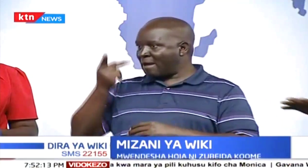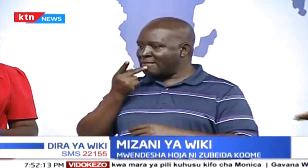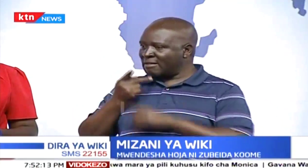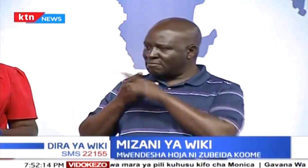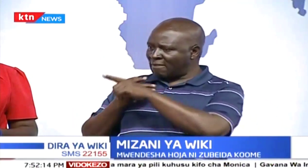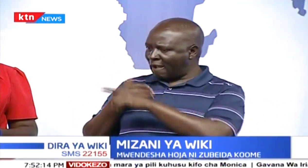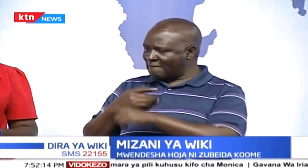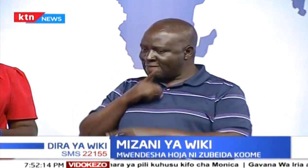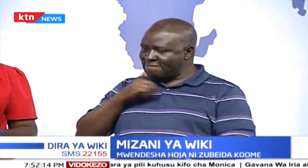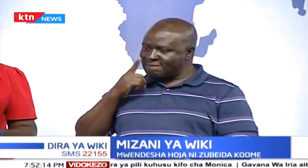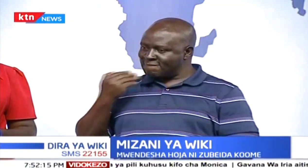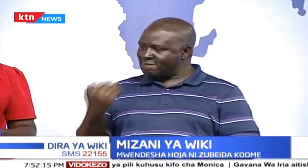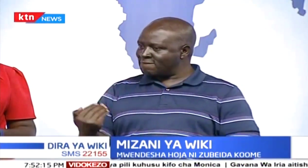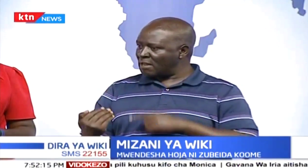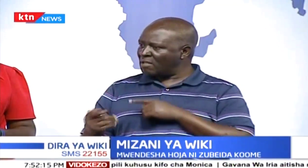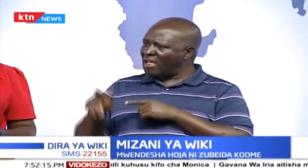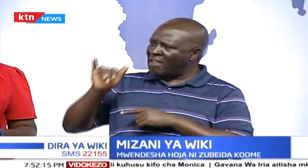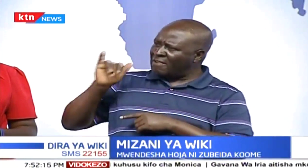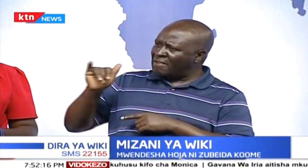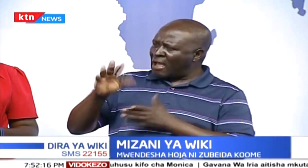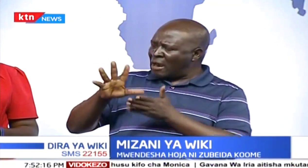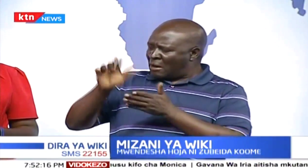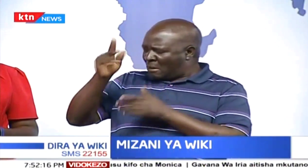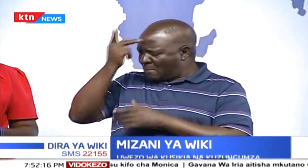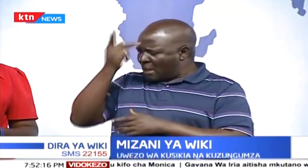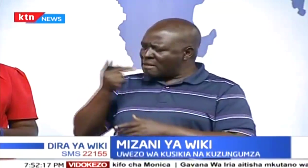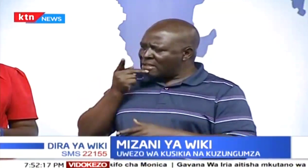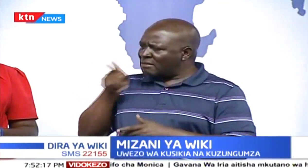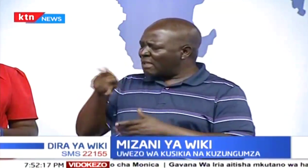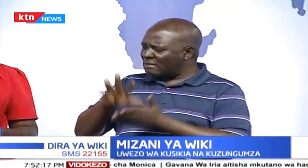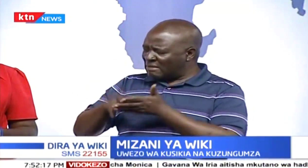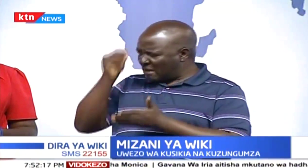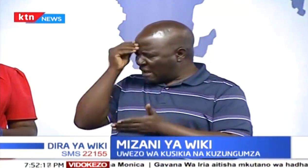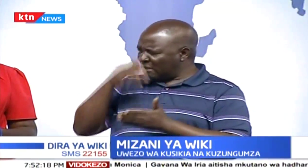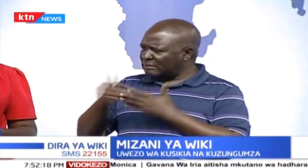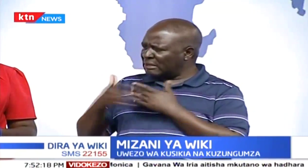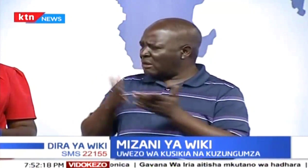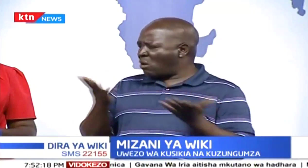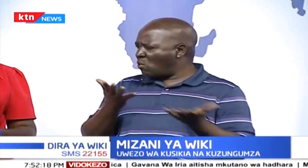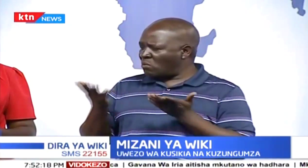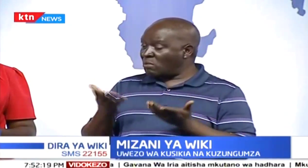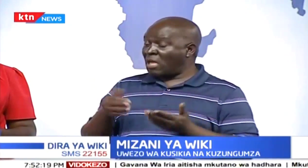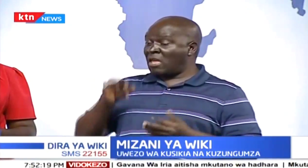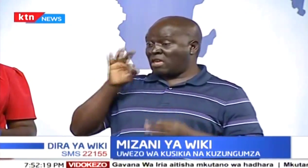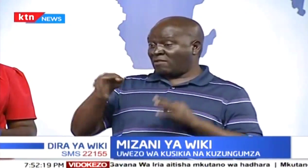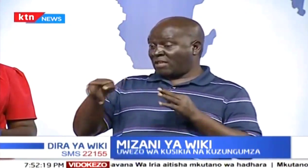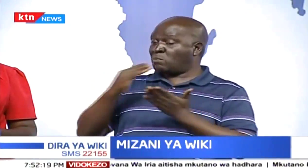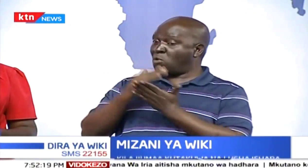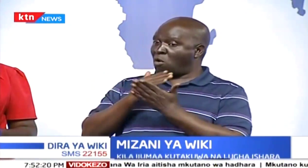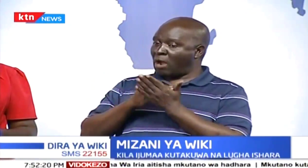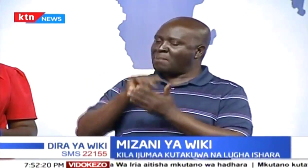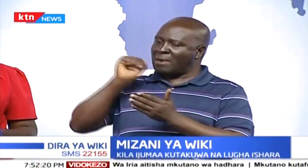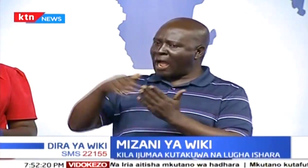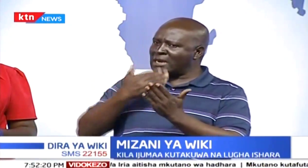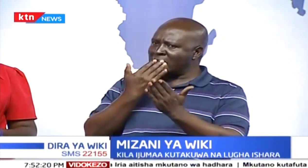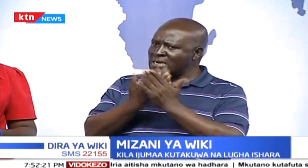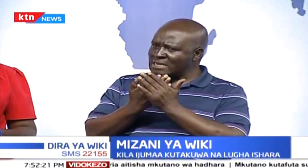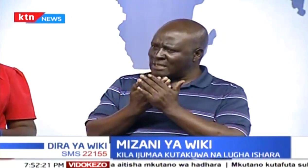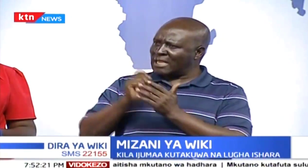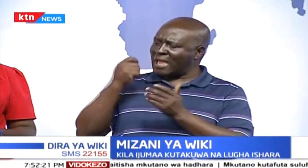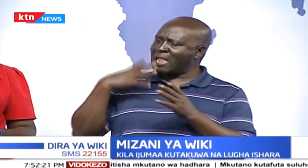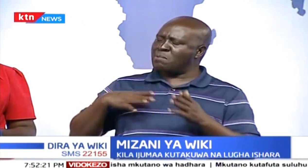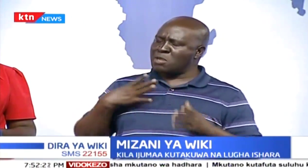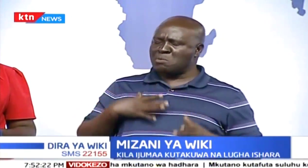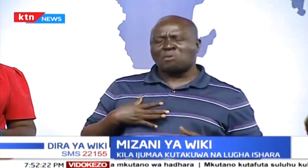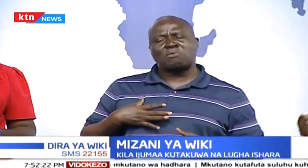kila mahali, hawa watu wako. Hmm. Kuna watoto, kuna vijana na wote. Nazima wajue luga